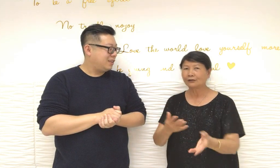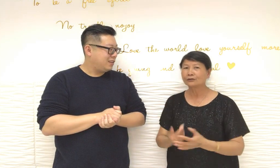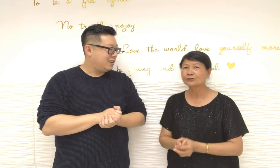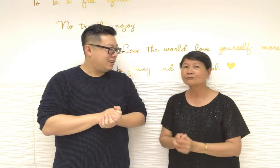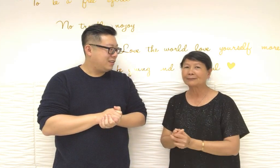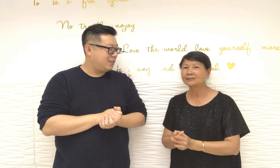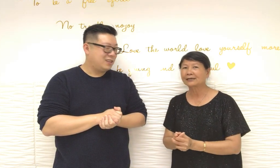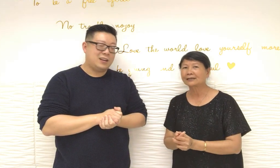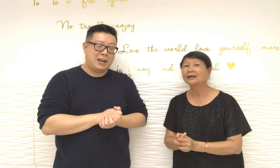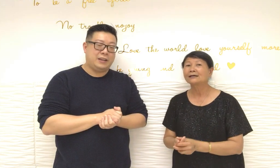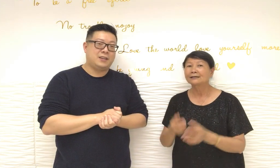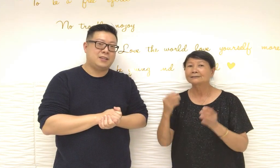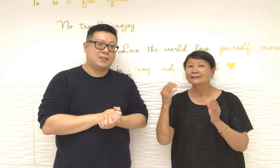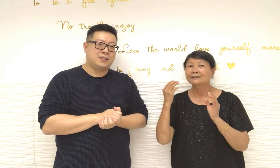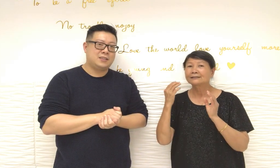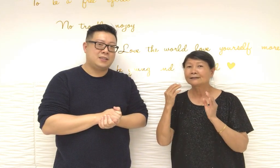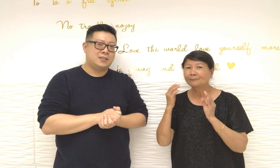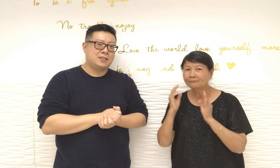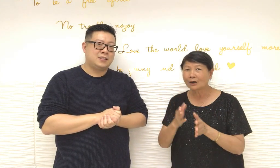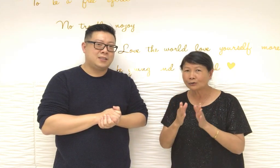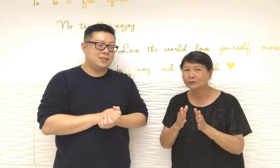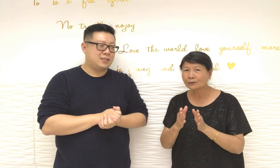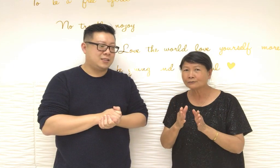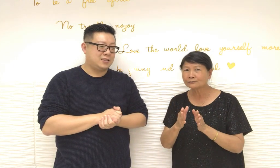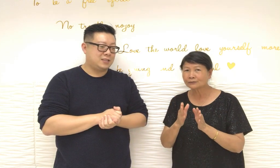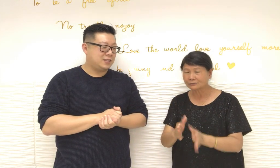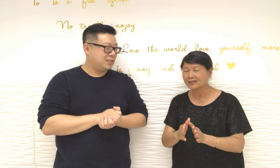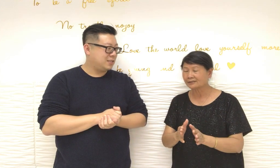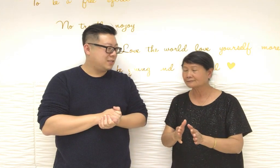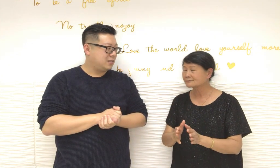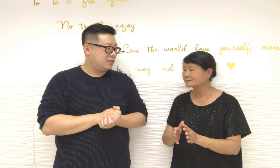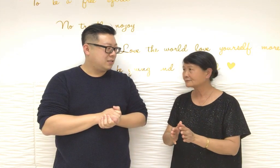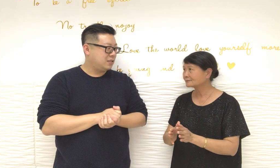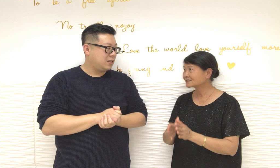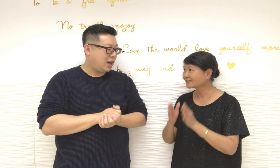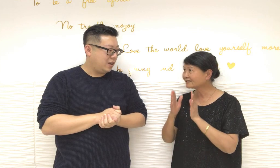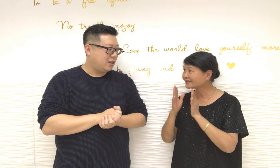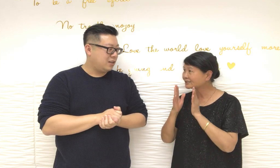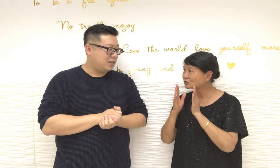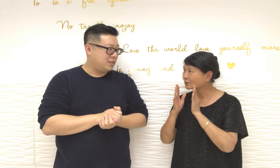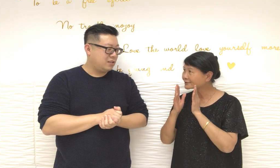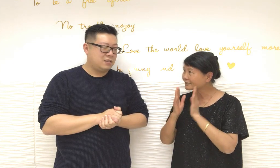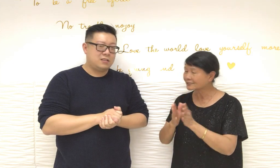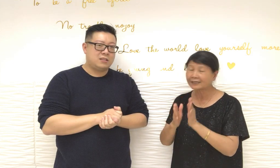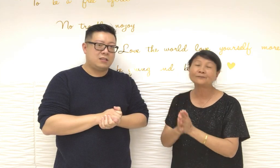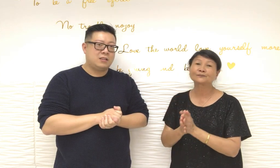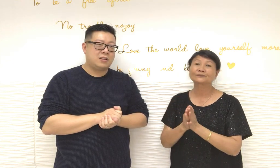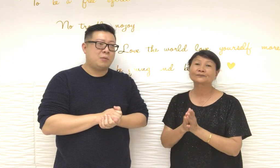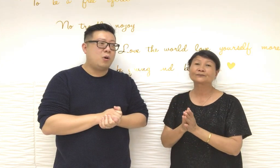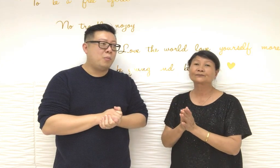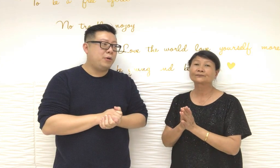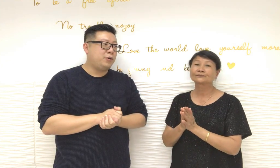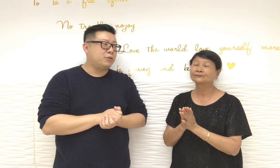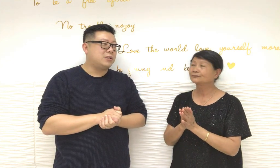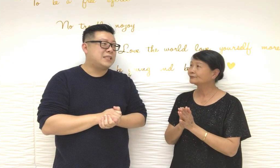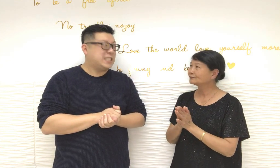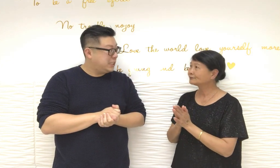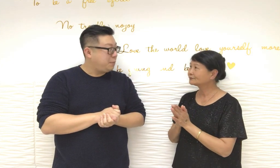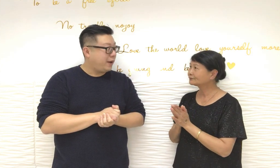我想告訴大家是是不要用銅錢是真的要用真錢是那我可不可以用紙幣